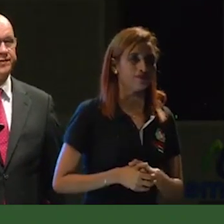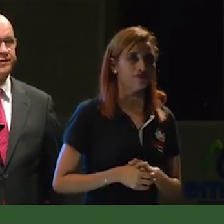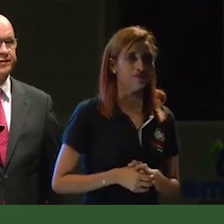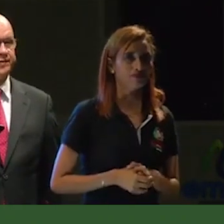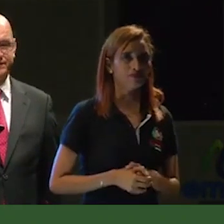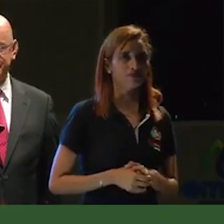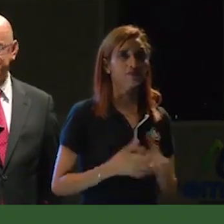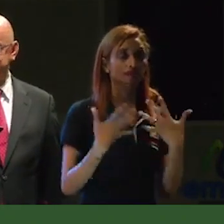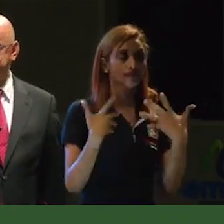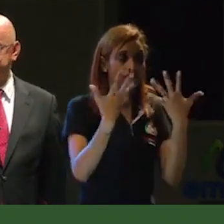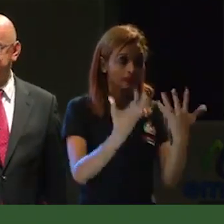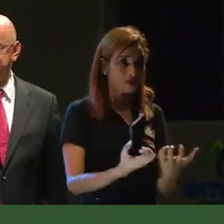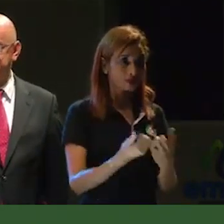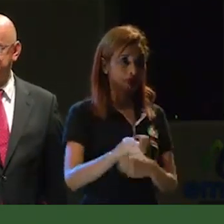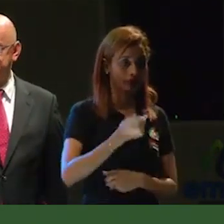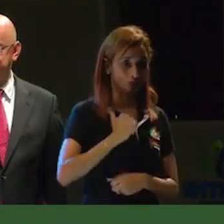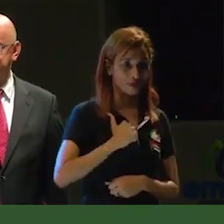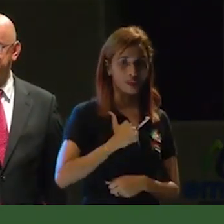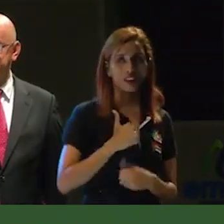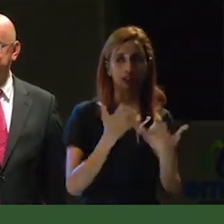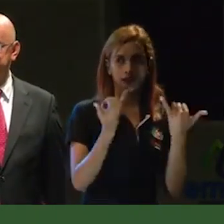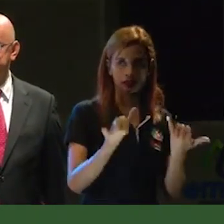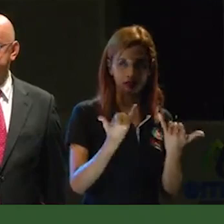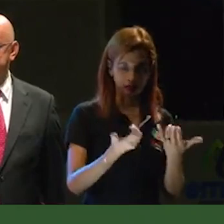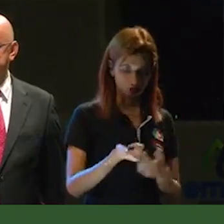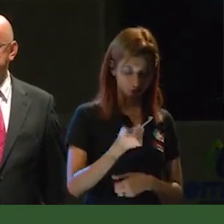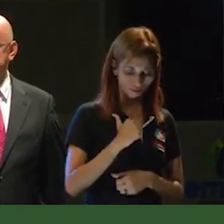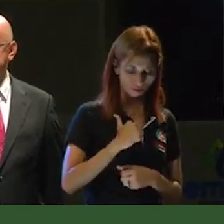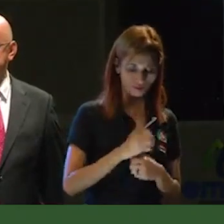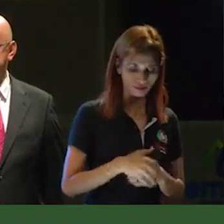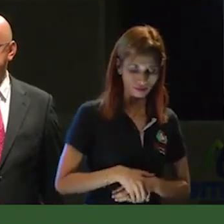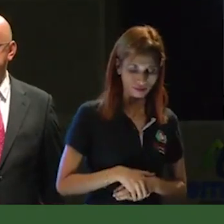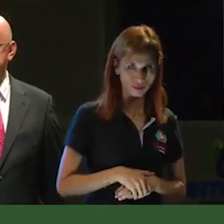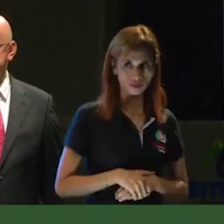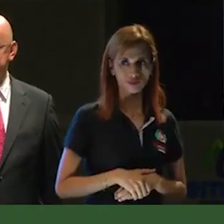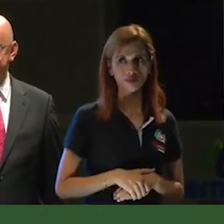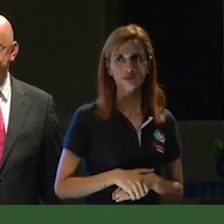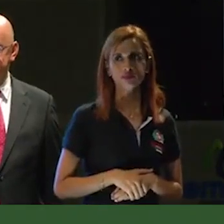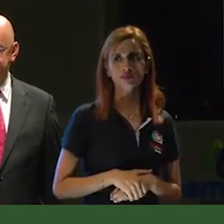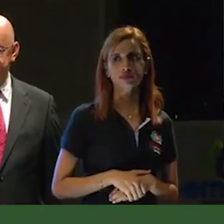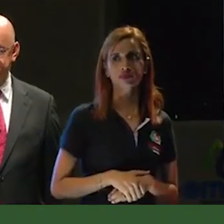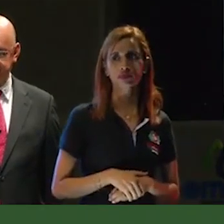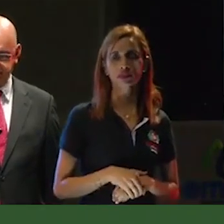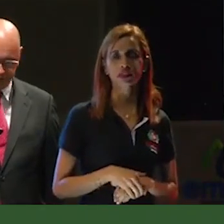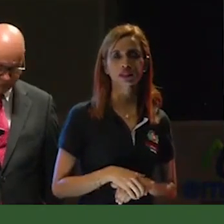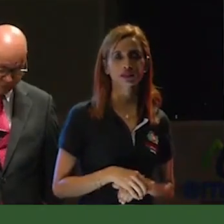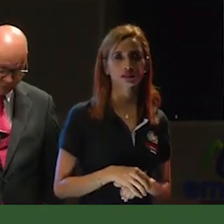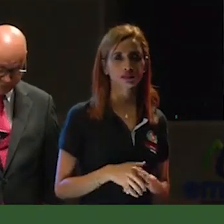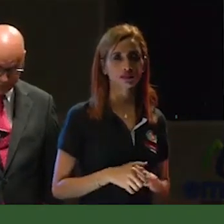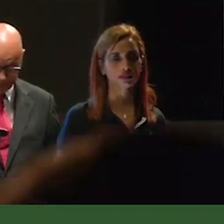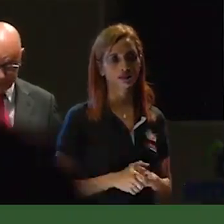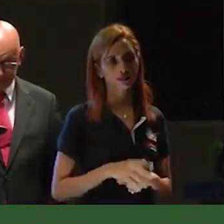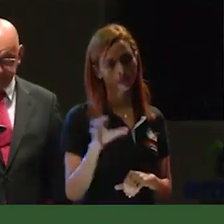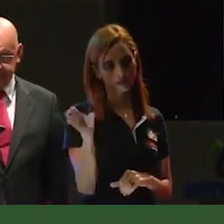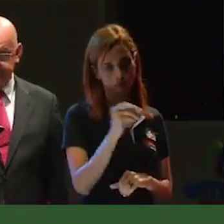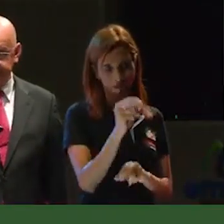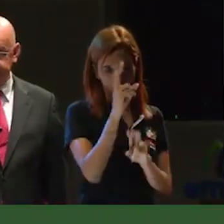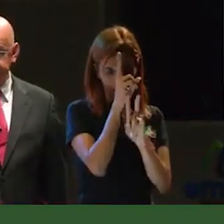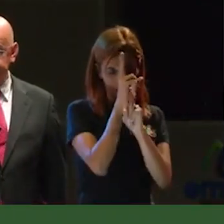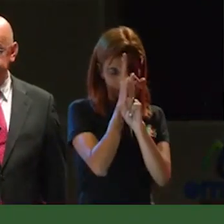Yo quiero aprovechar esta oportunidad para hacer un llamado muy respetuoso